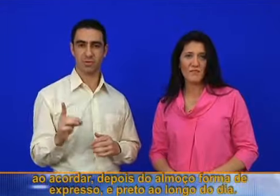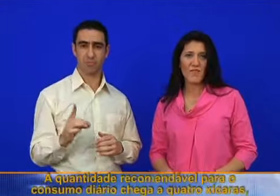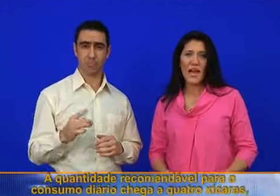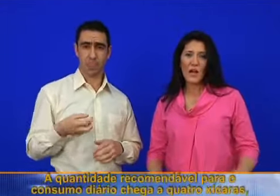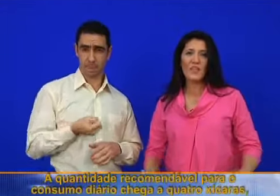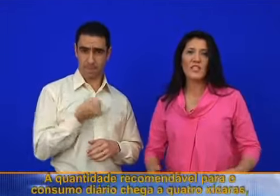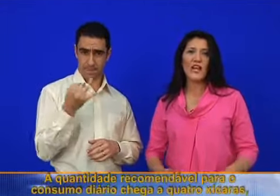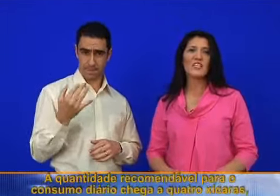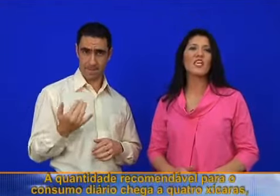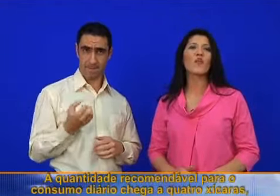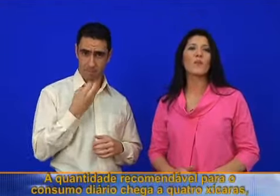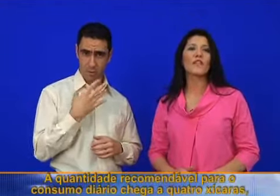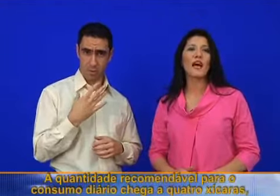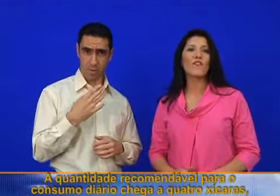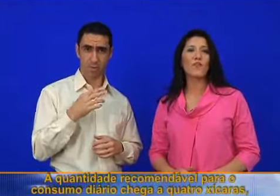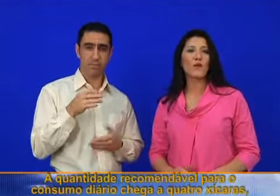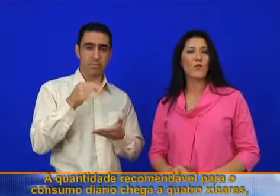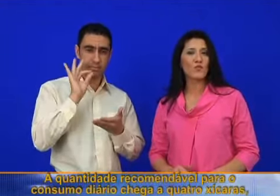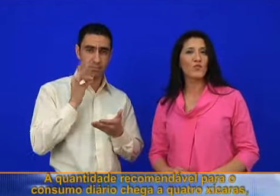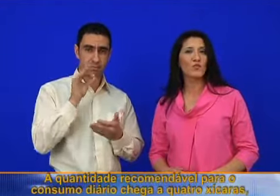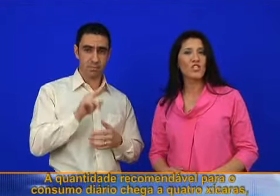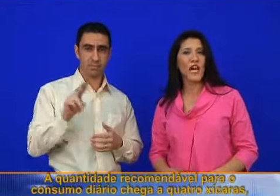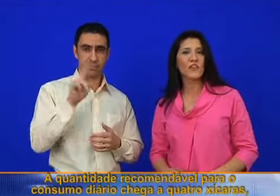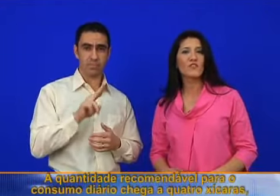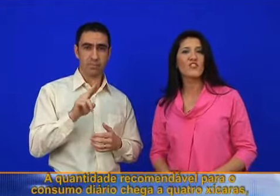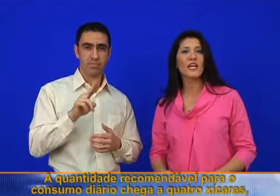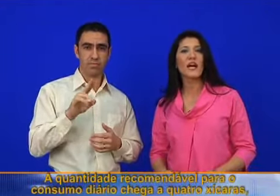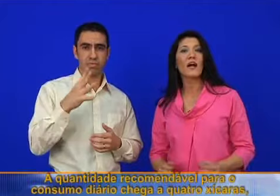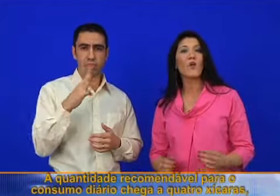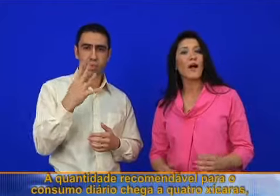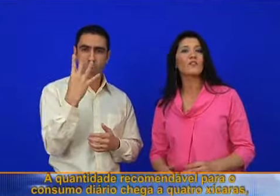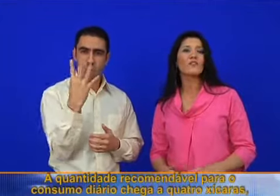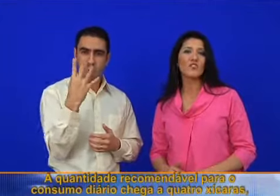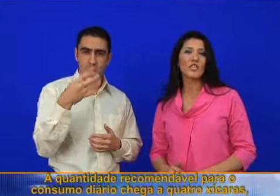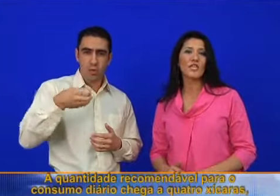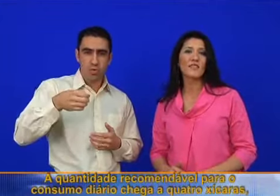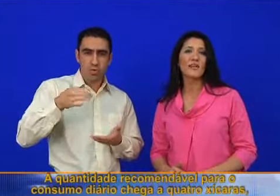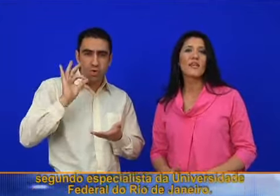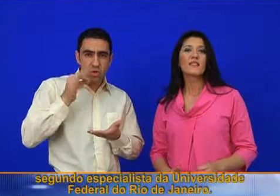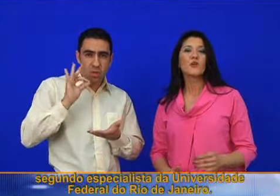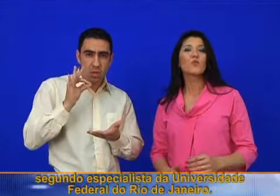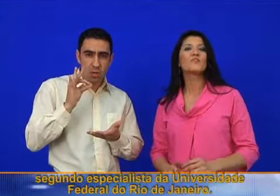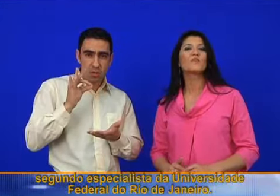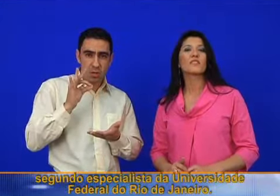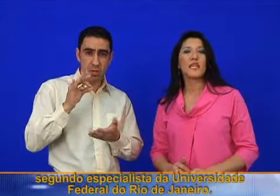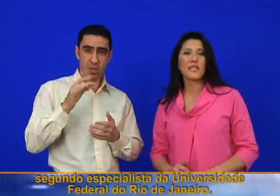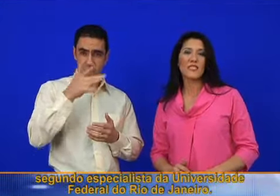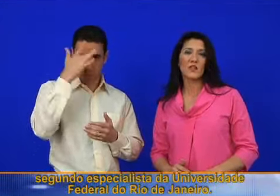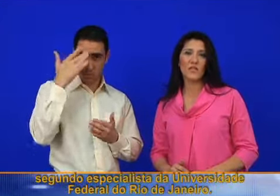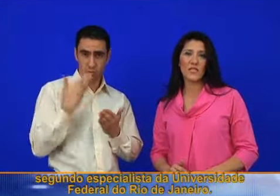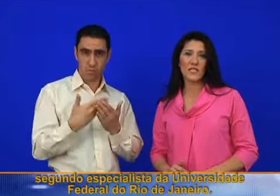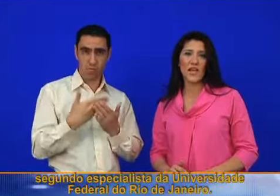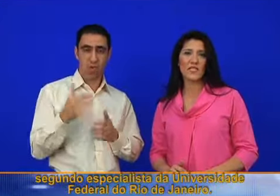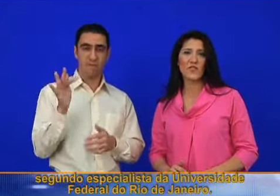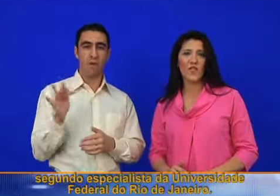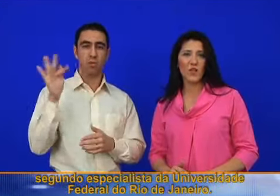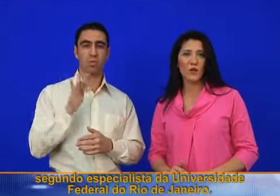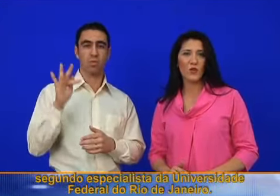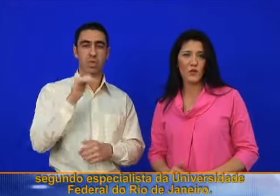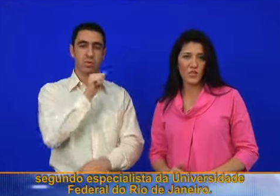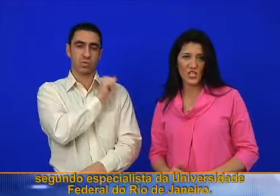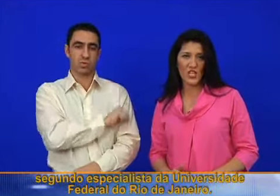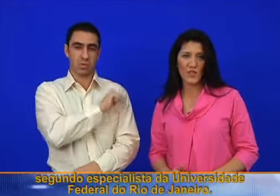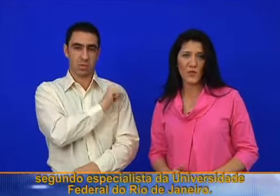dia. A quantidade recomendável para o consumo diário chega a 4 xícaras, segundo especialista da Universidade